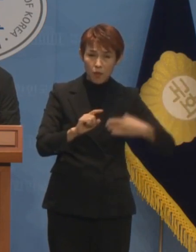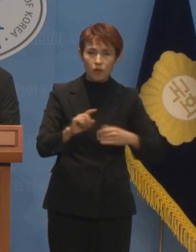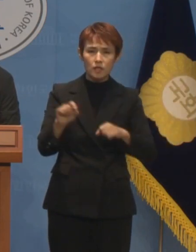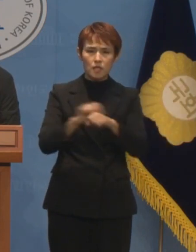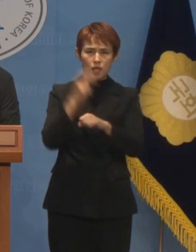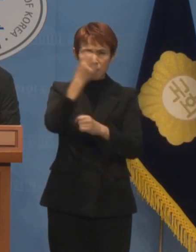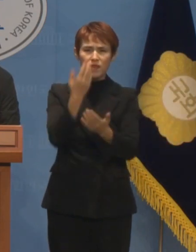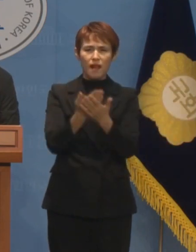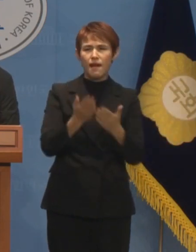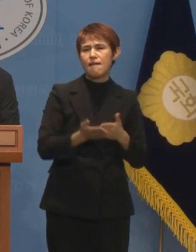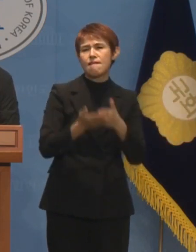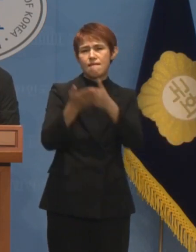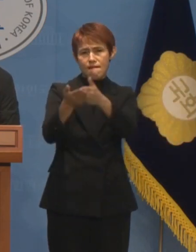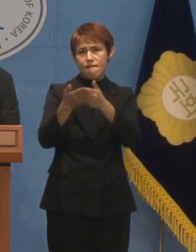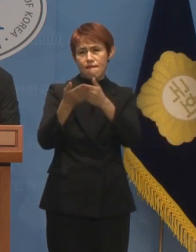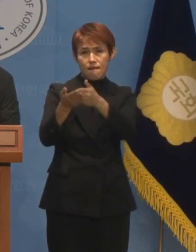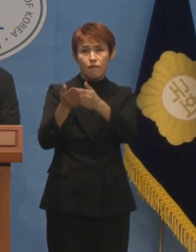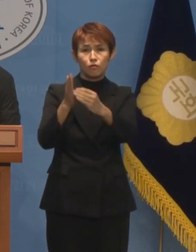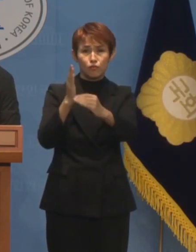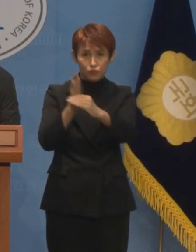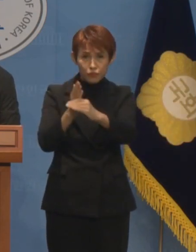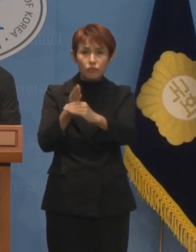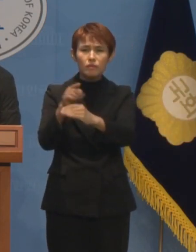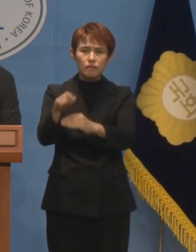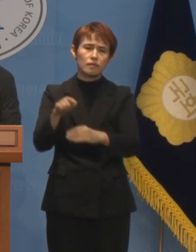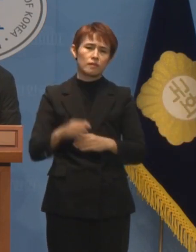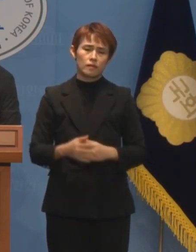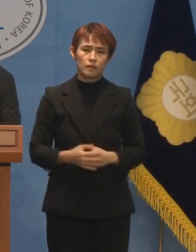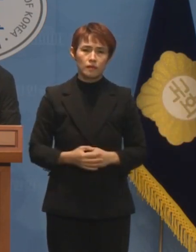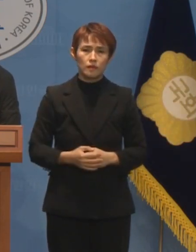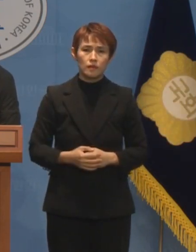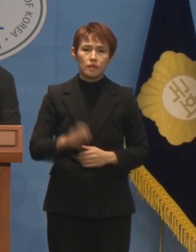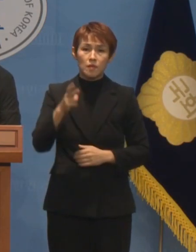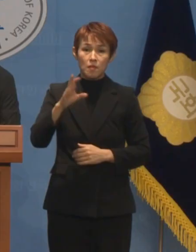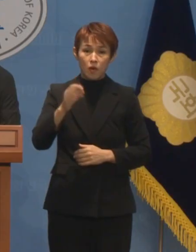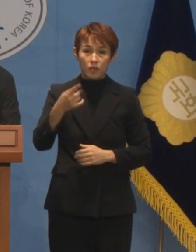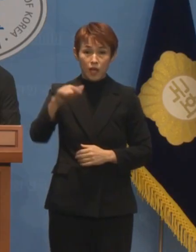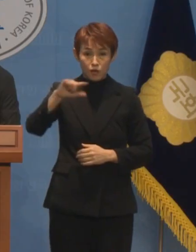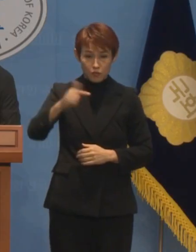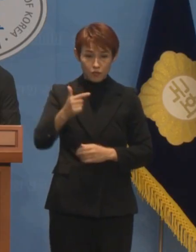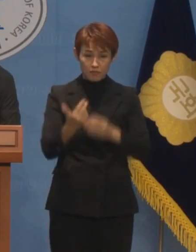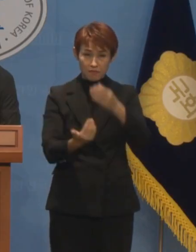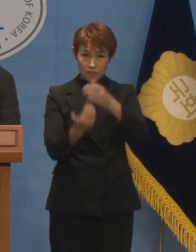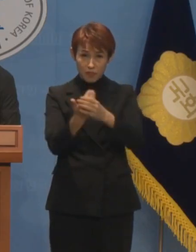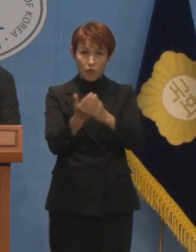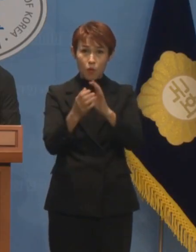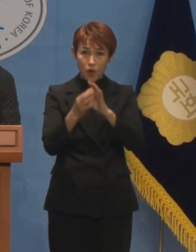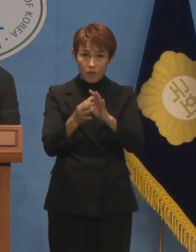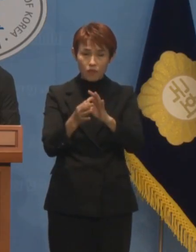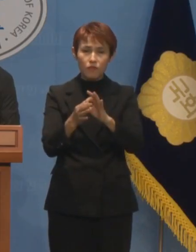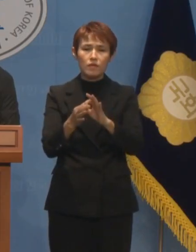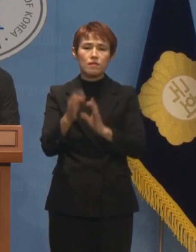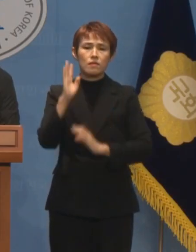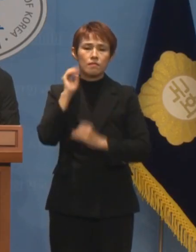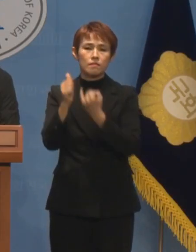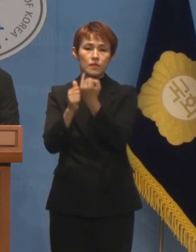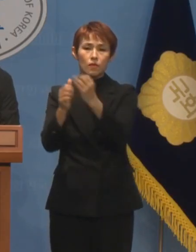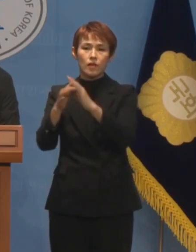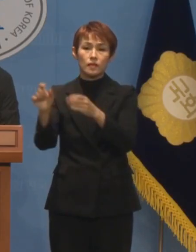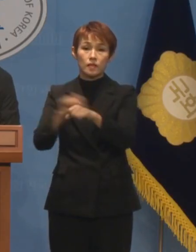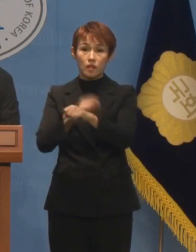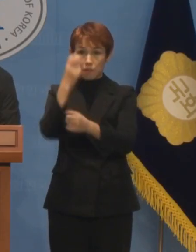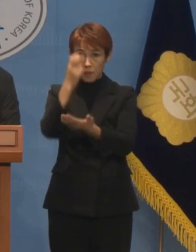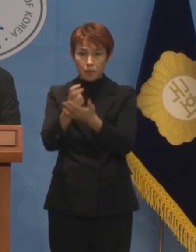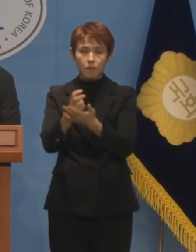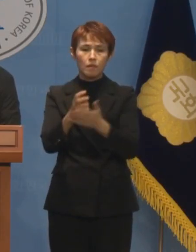요구하고 명령하는 이유입니다. 명태균 게이트까지 담은 세 번째 김건희 특검법이 어제